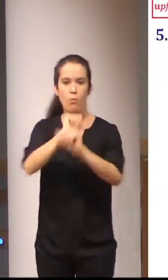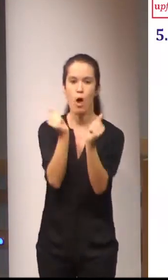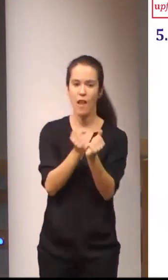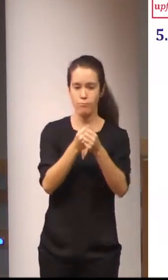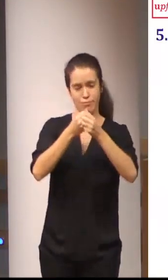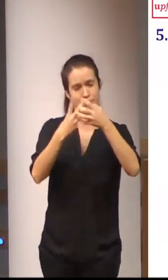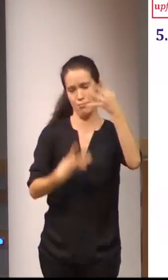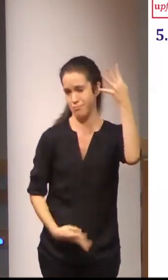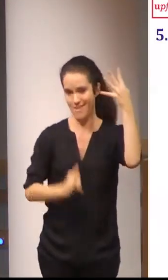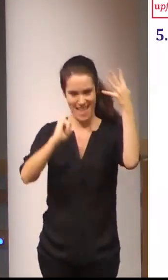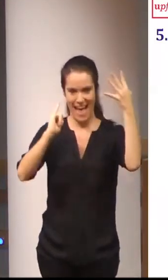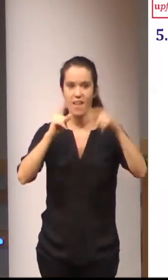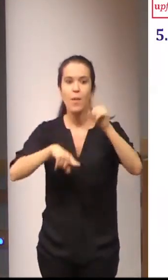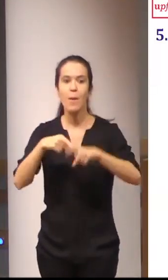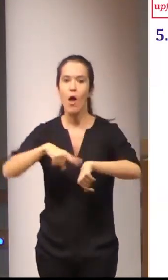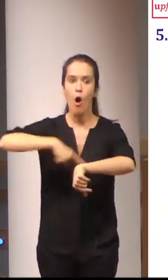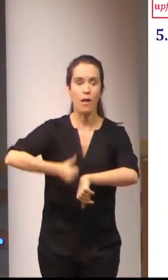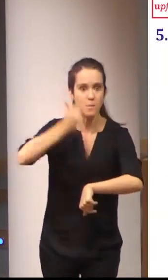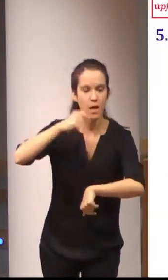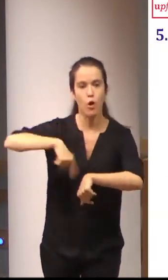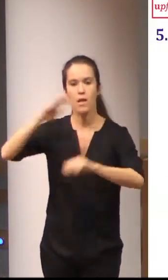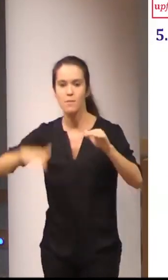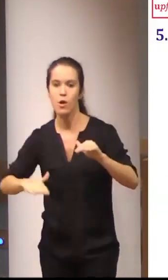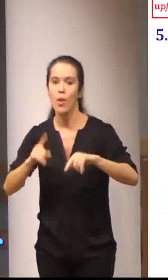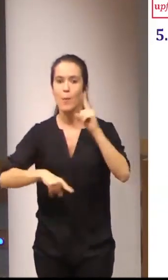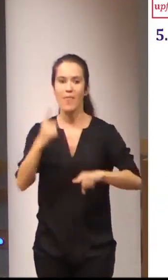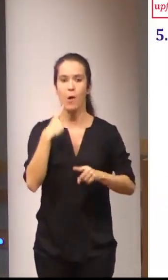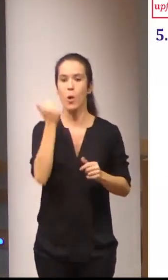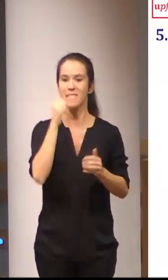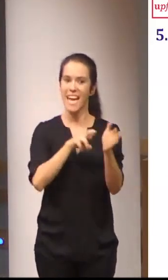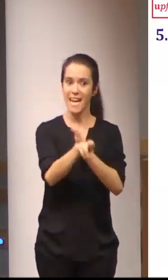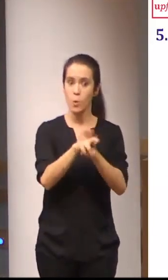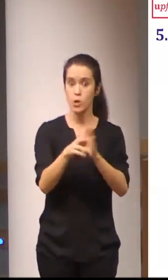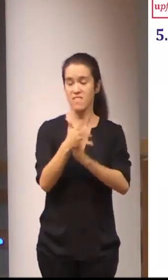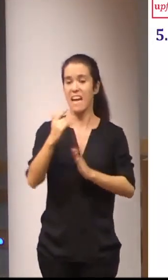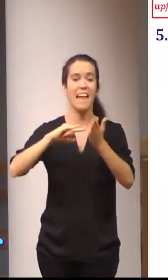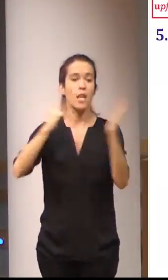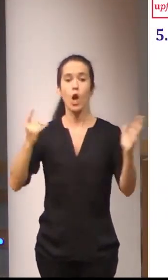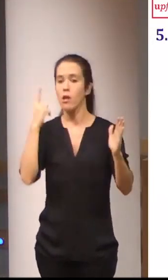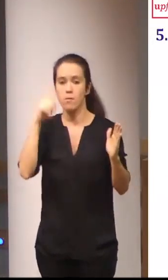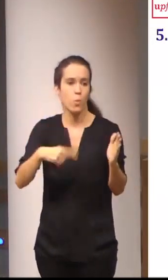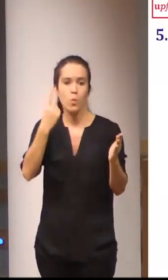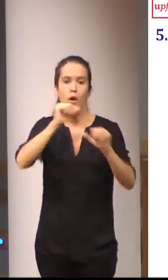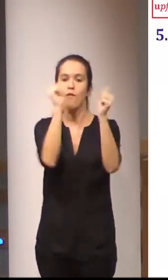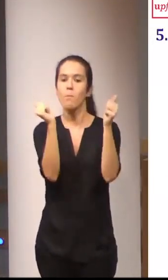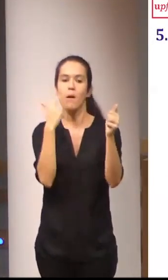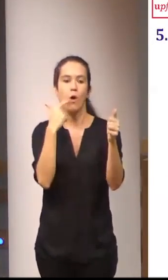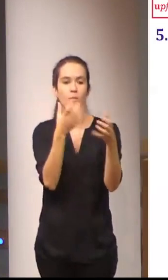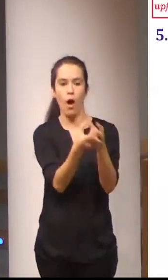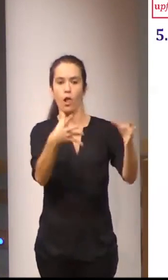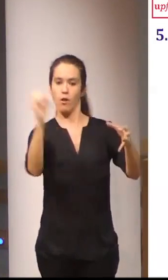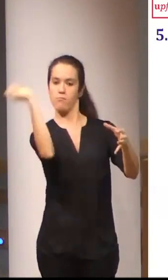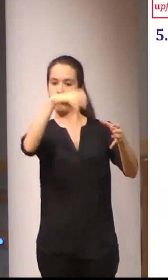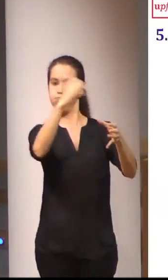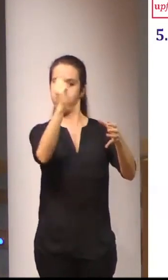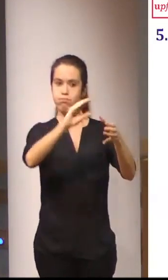tenemos muchos desde modelos basados en los medios donde la tecnología es simplemente un depósito un contenedor de materiales